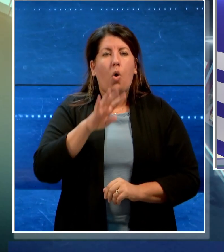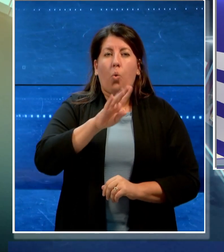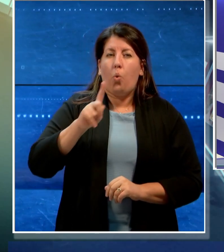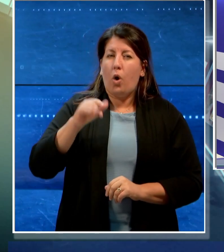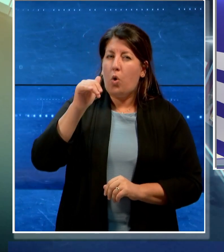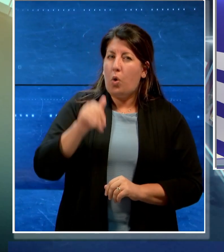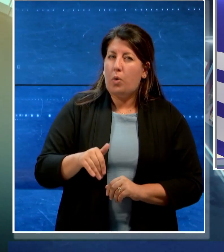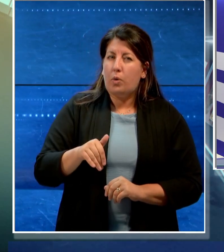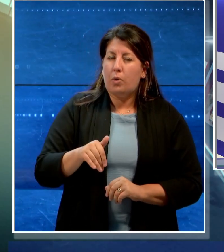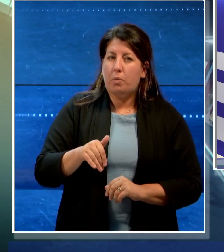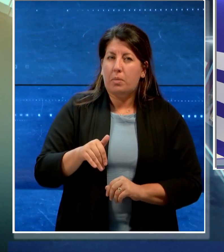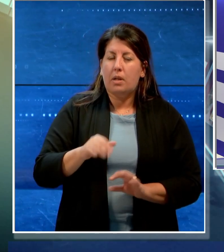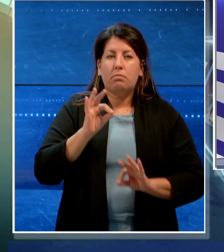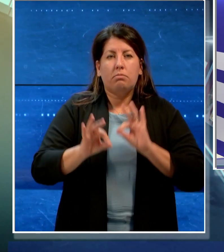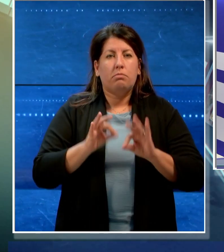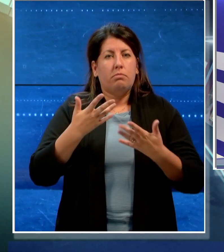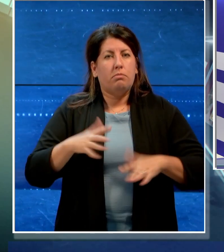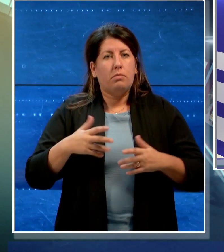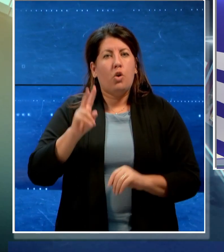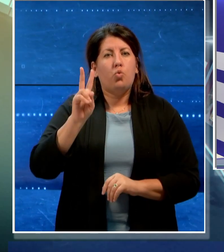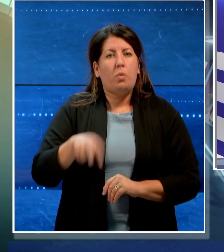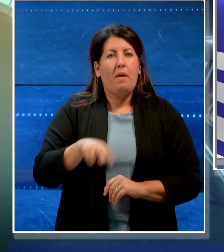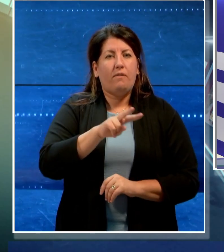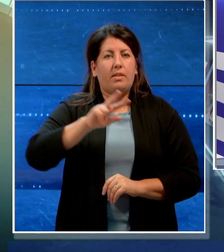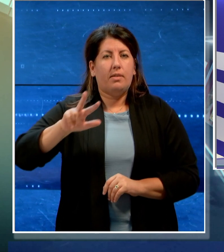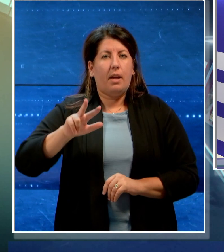prestazioni erogate nel 2023.